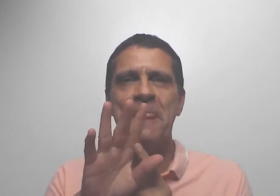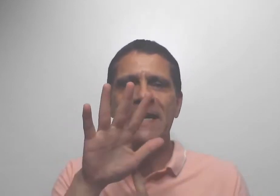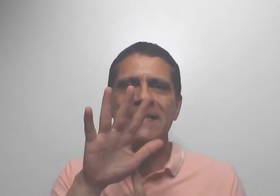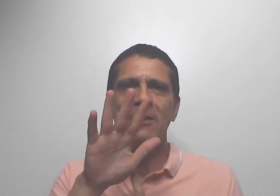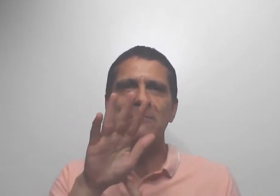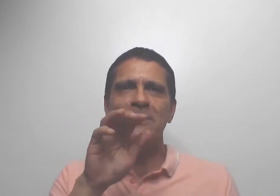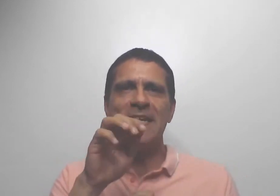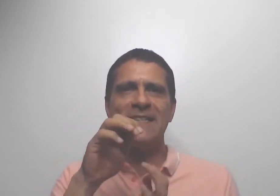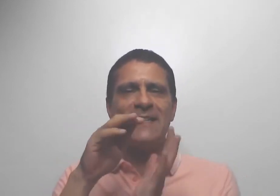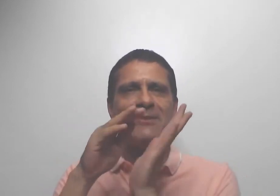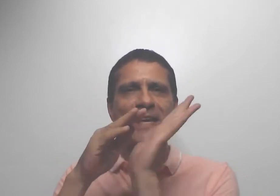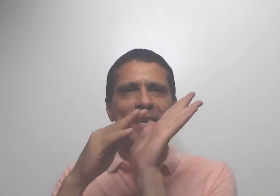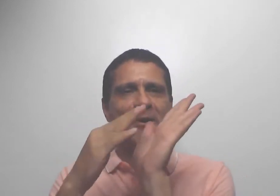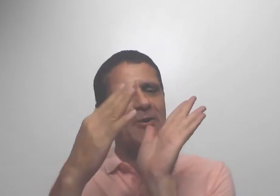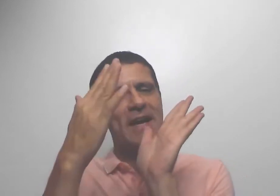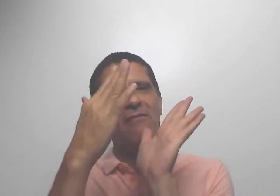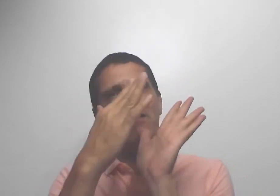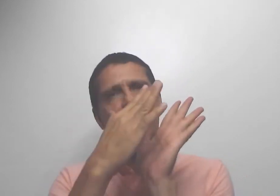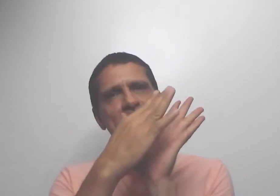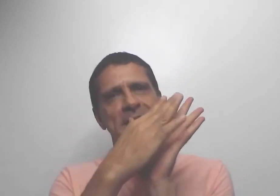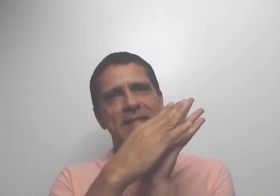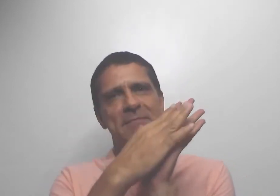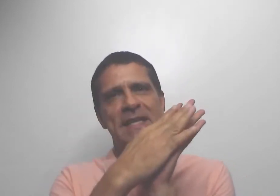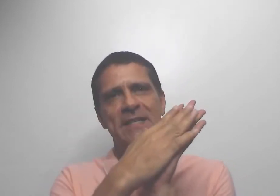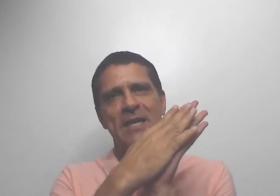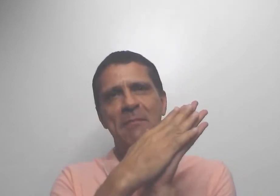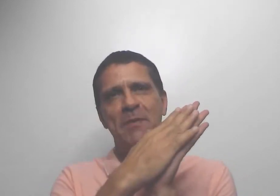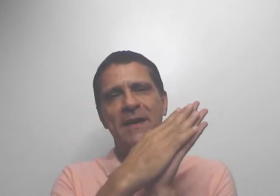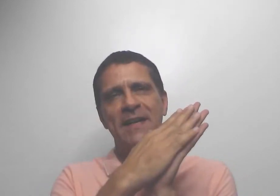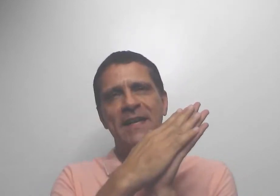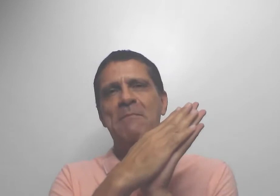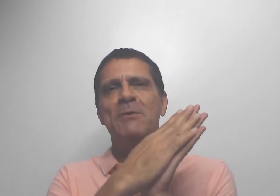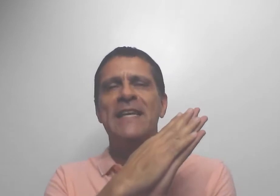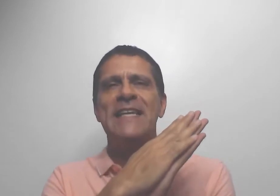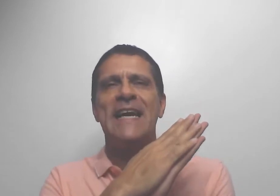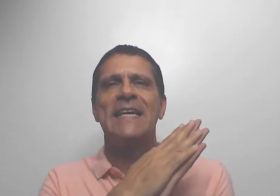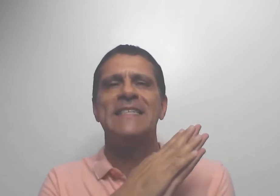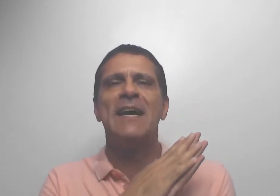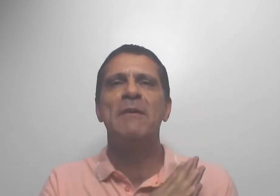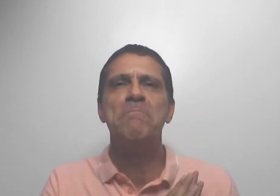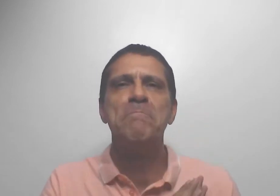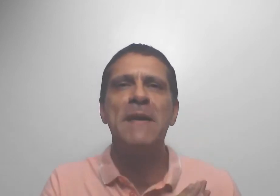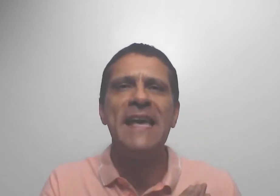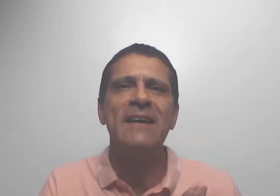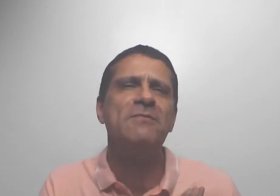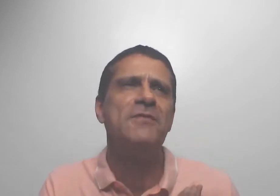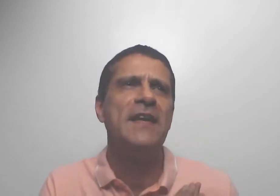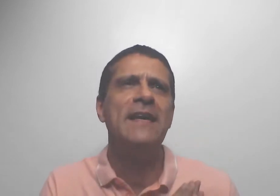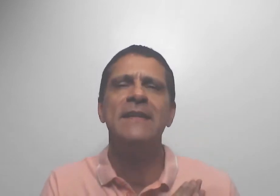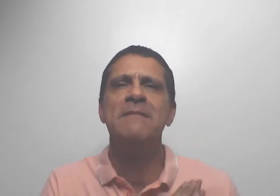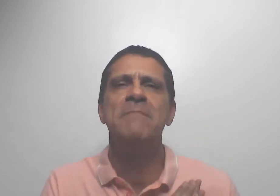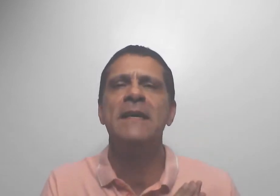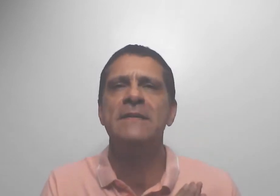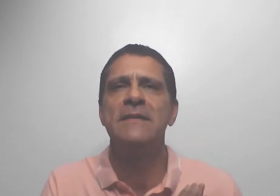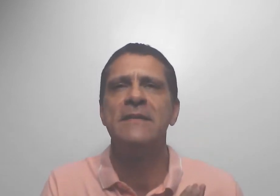Apareceu a mão dele. Tanto que ele colocava a mão em cima da chapa e a mão dele encaixava perfeitamente